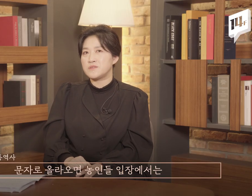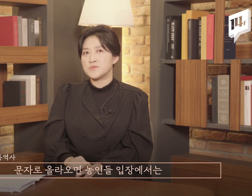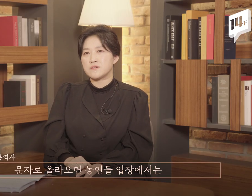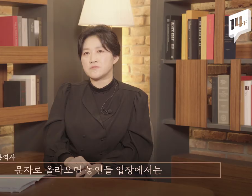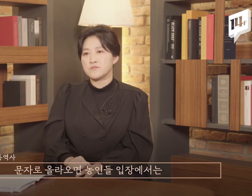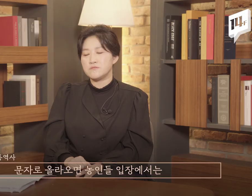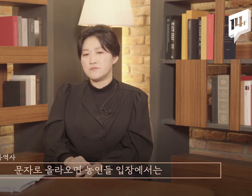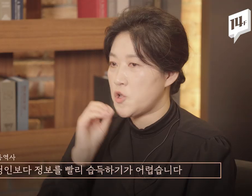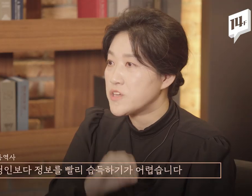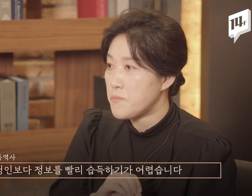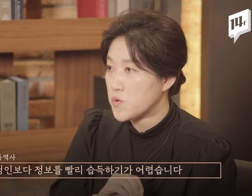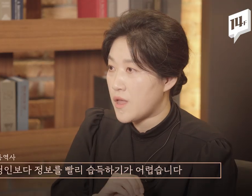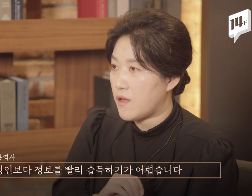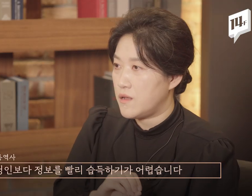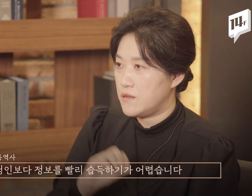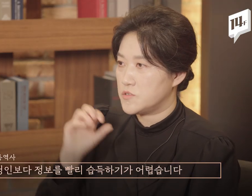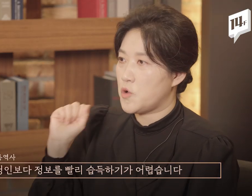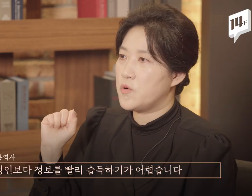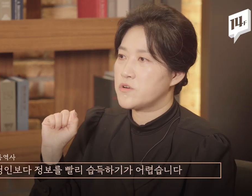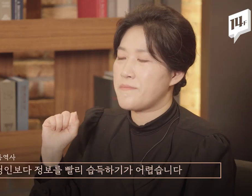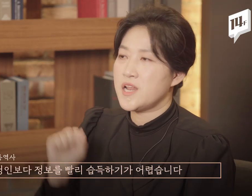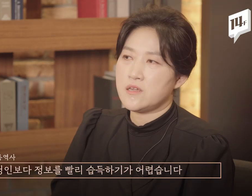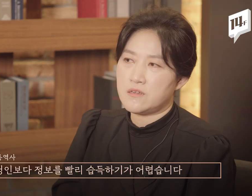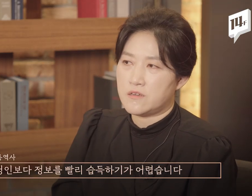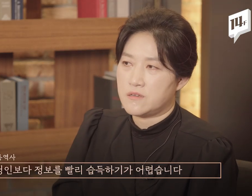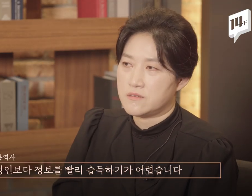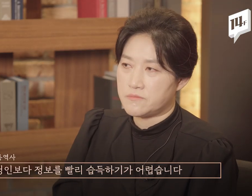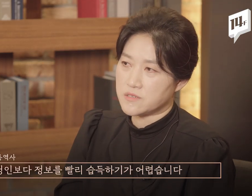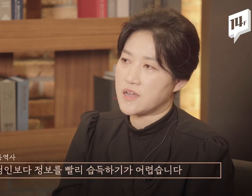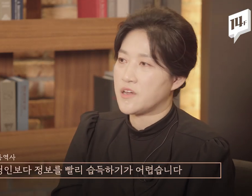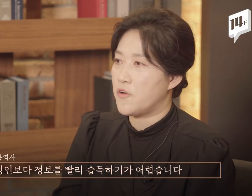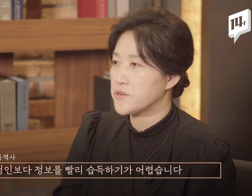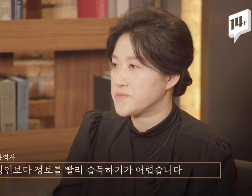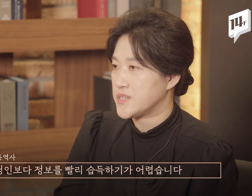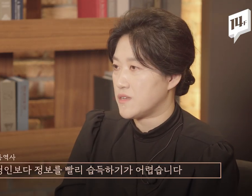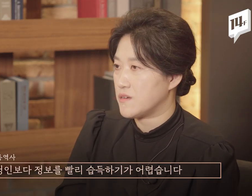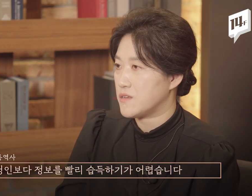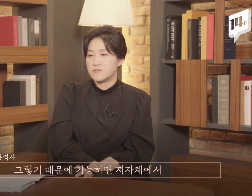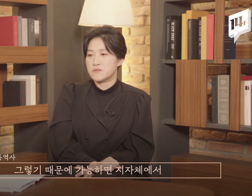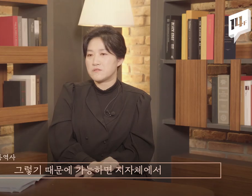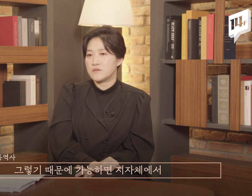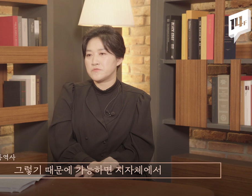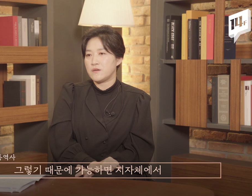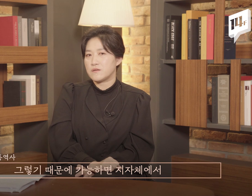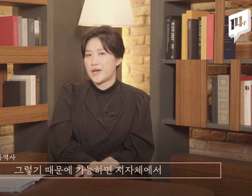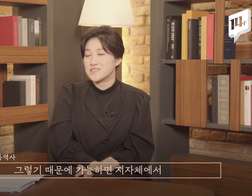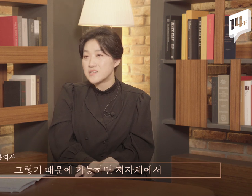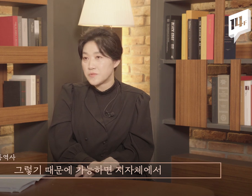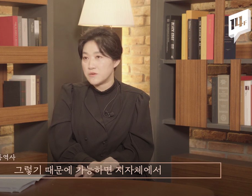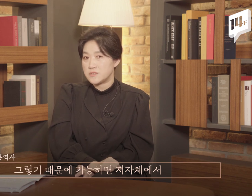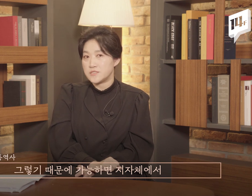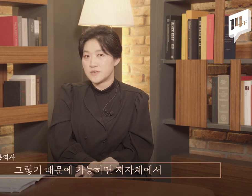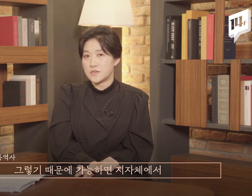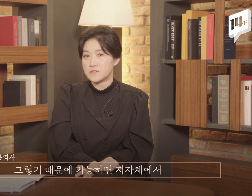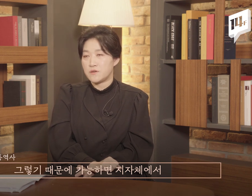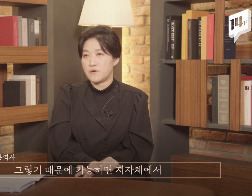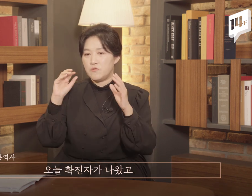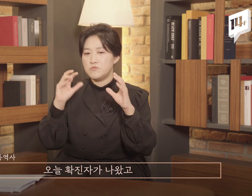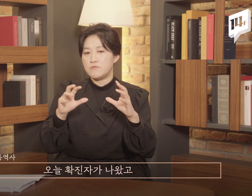입장에서는 청인보다 정보를 빨리 습득하기 어렵습니다. 그렇기 때문에 가능하면 지자체에서 오늘